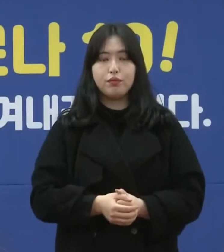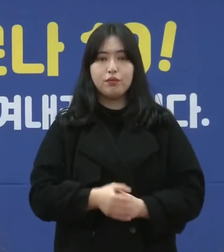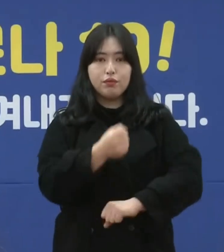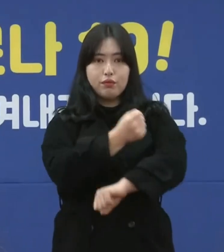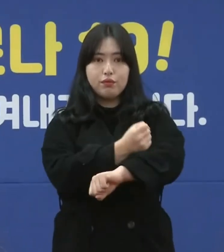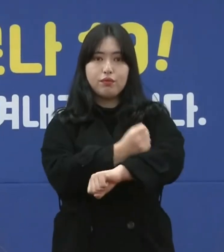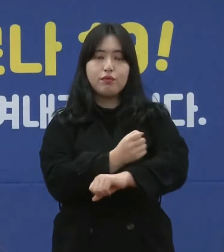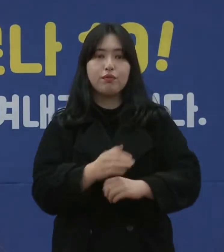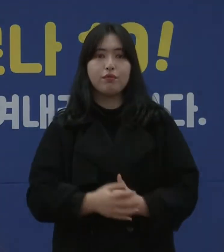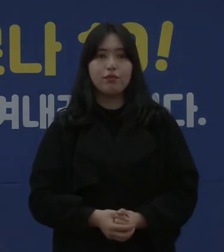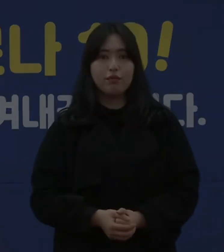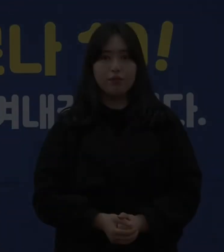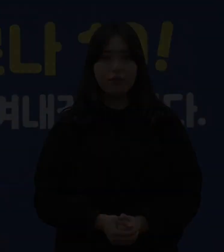있습니다. 수고하셨습니다. 감사합니다. 감사합니다. 감사합니다. 감사합니다. 감사합니다. 감사합니다.